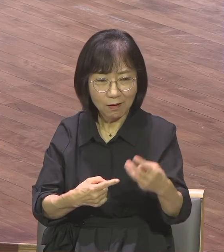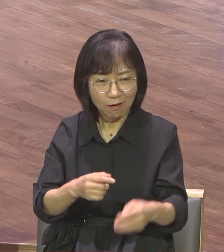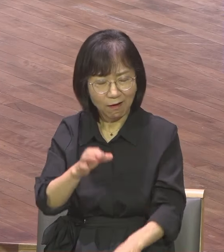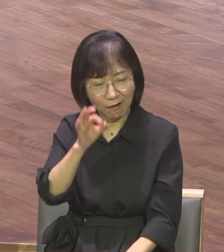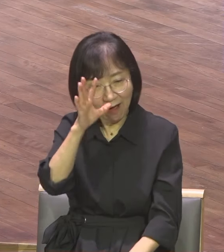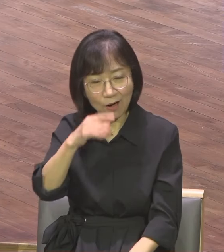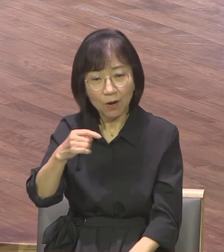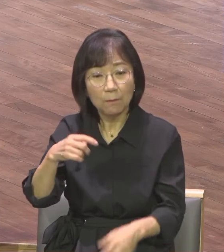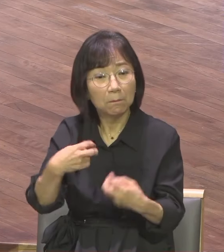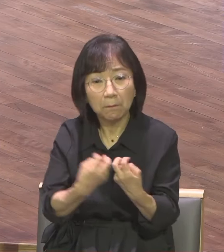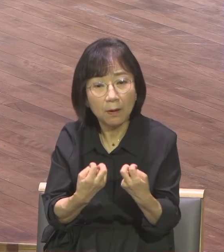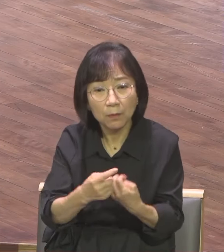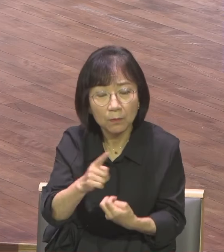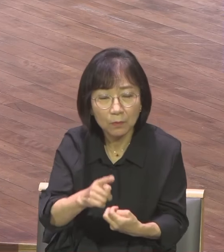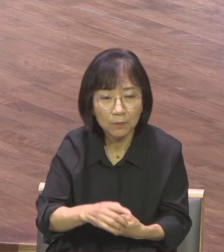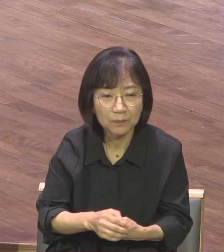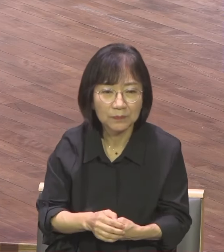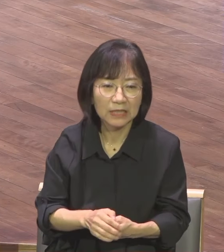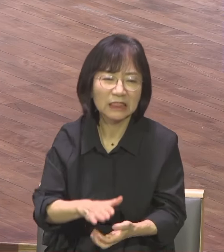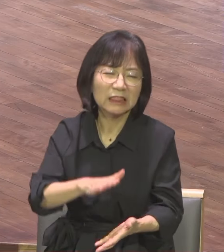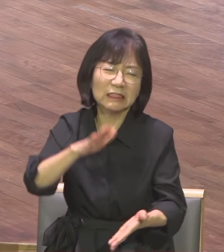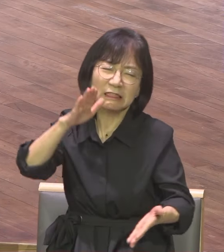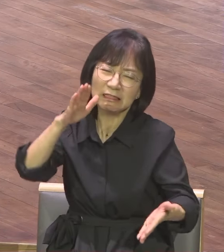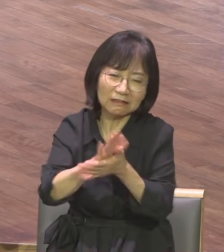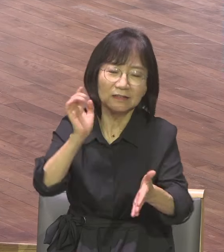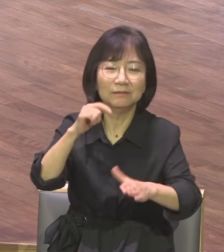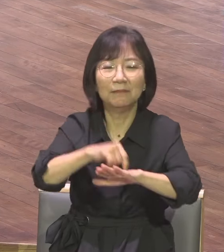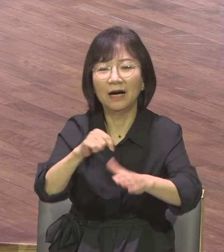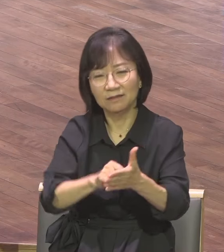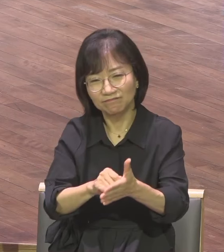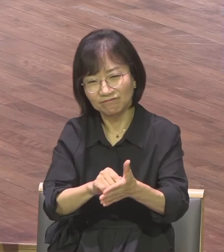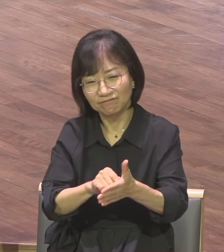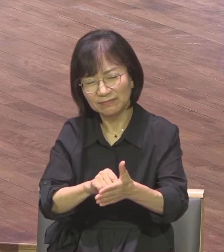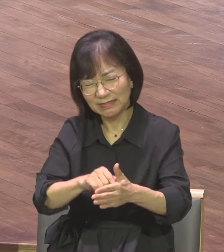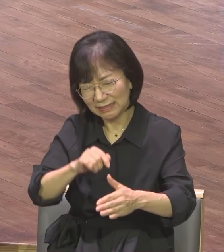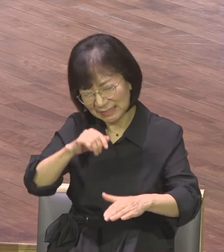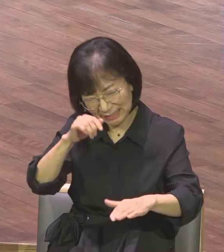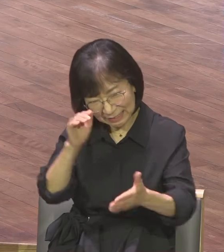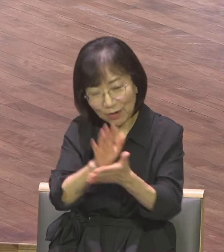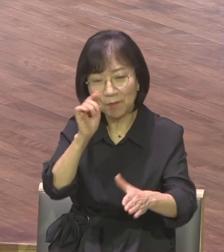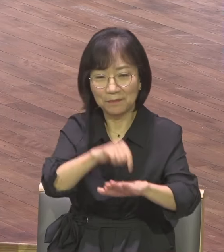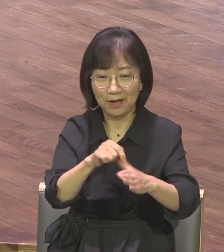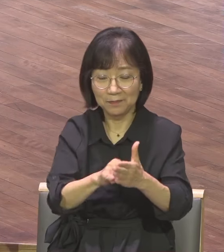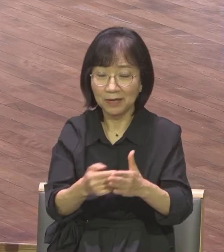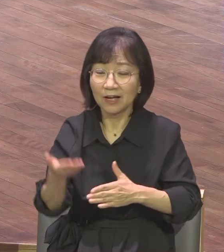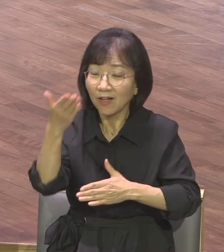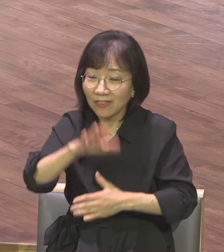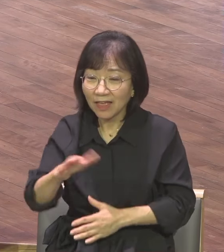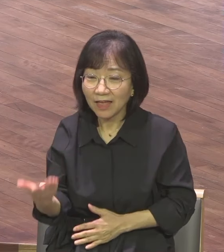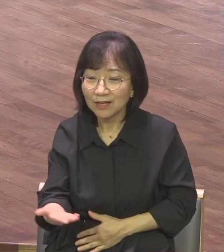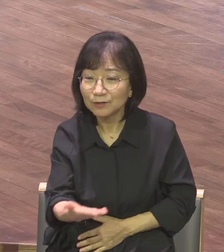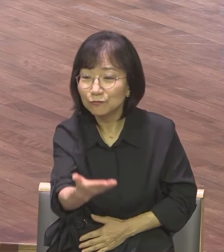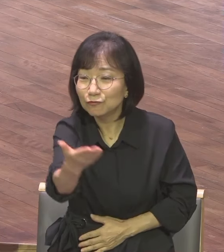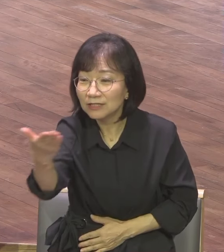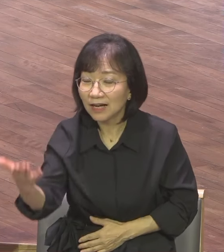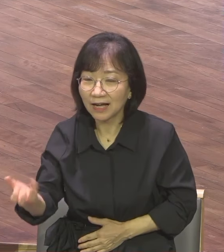우리는 그들보다 강력한 말씀이 있어요 한국교회 내라도 손색이 없는 성경